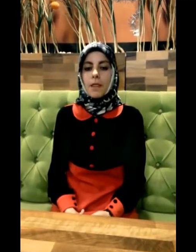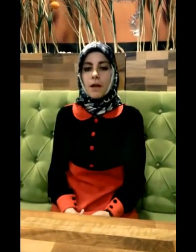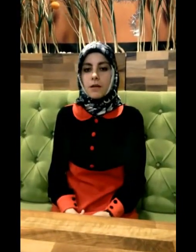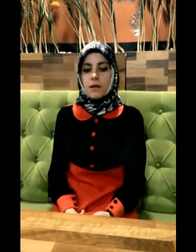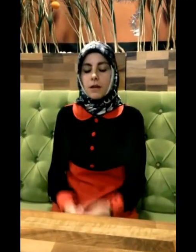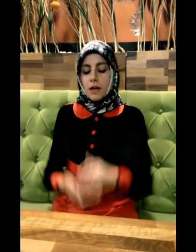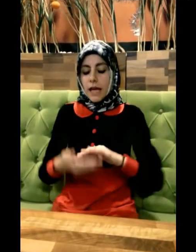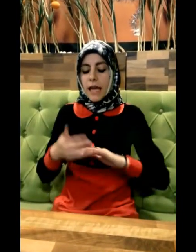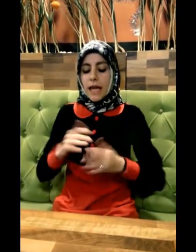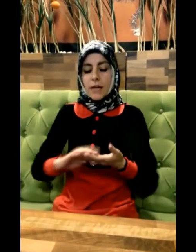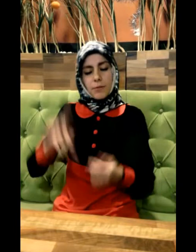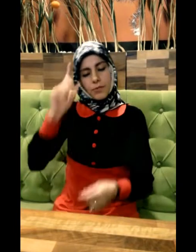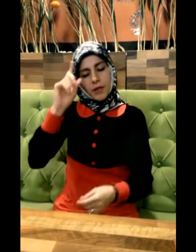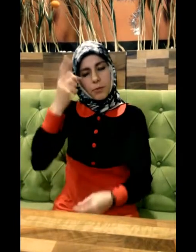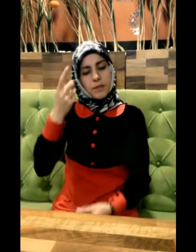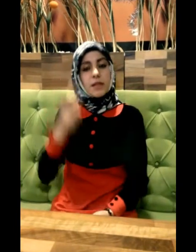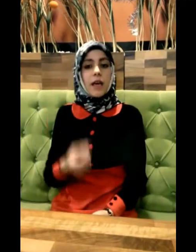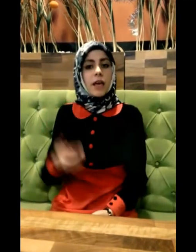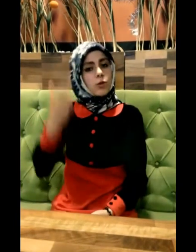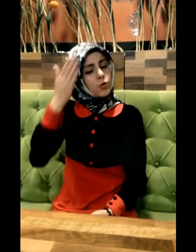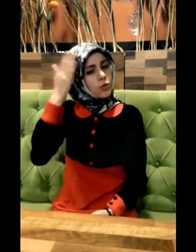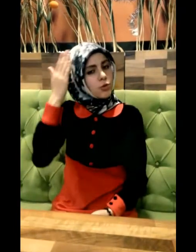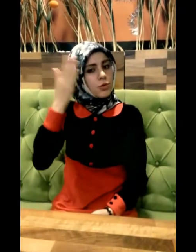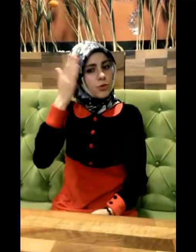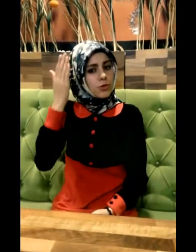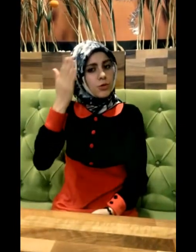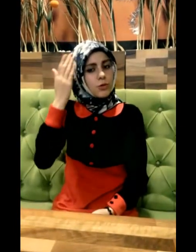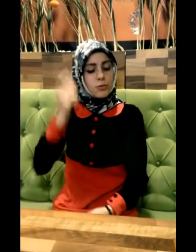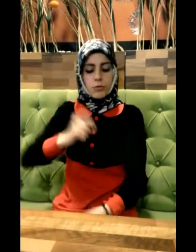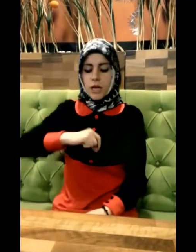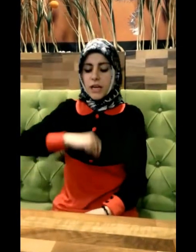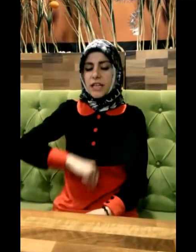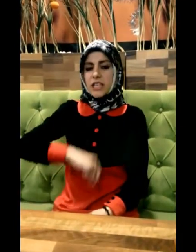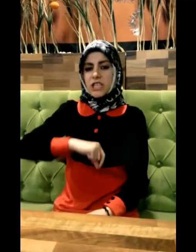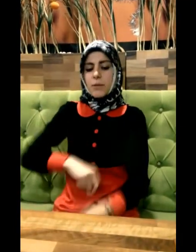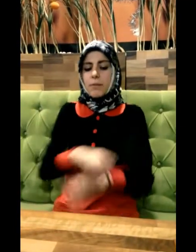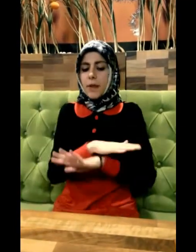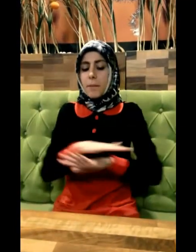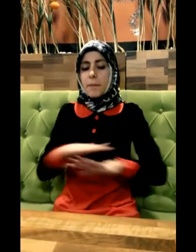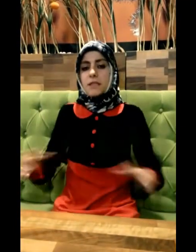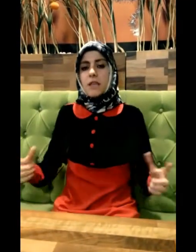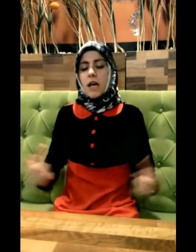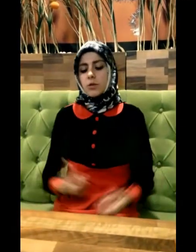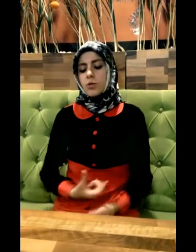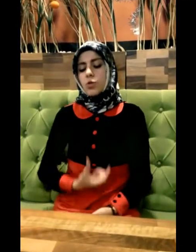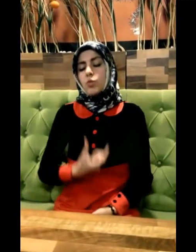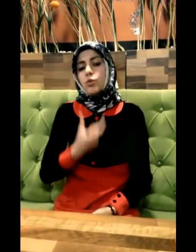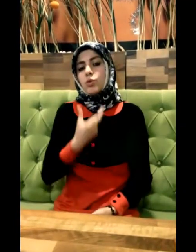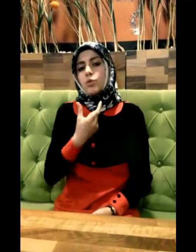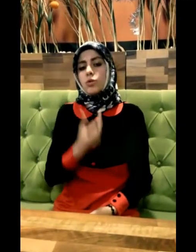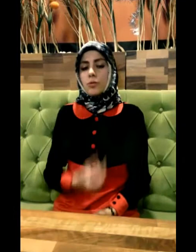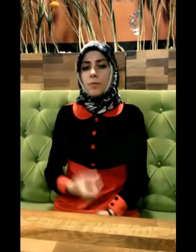Elimde biten gururum, içimde biten umudum,